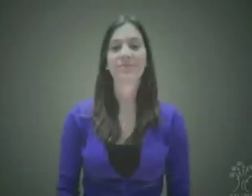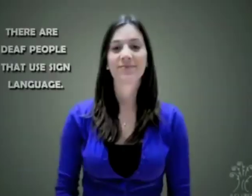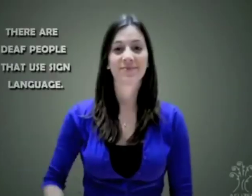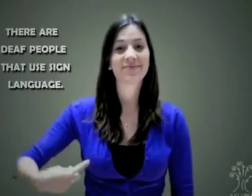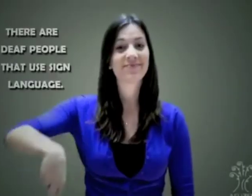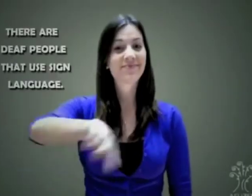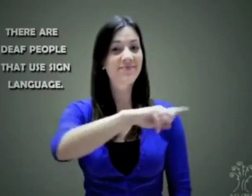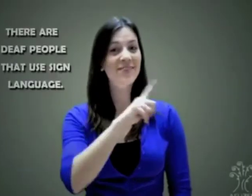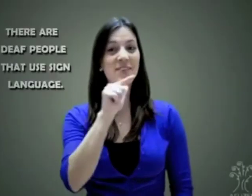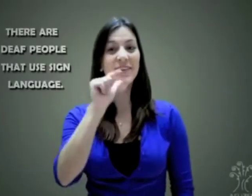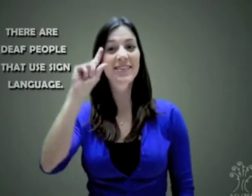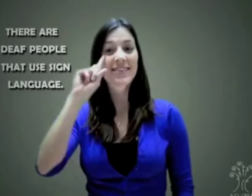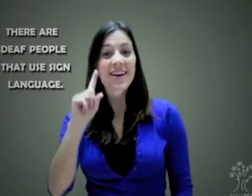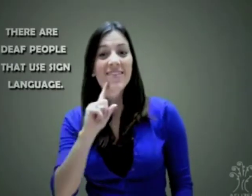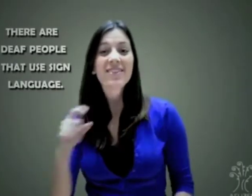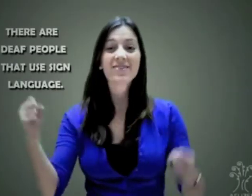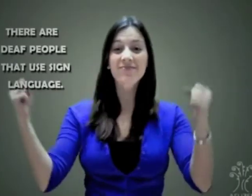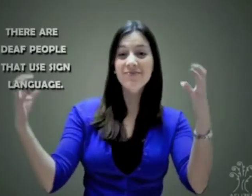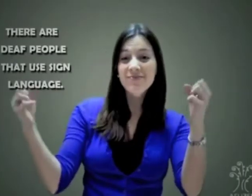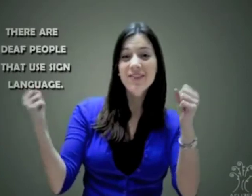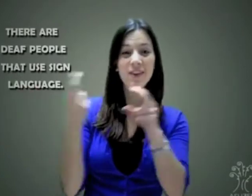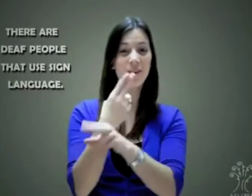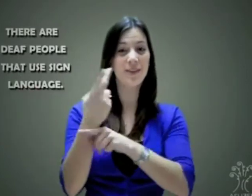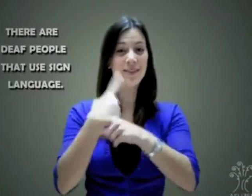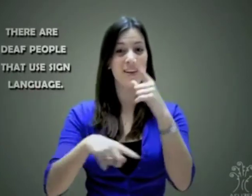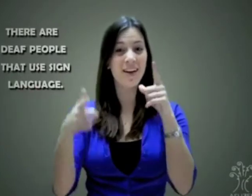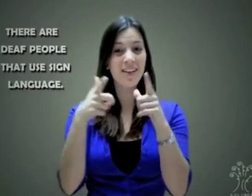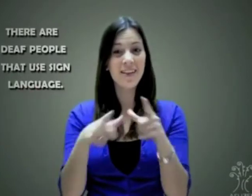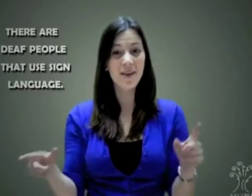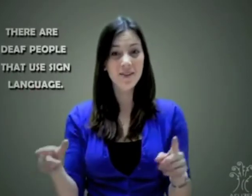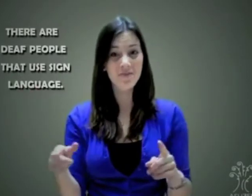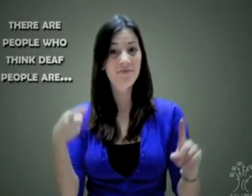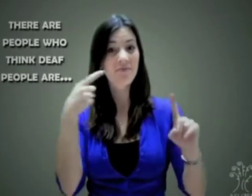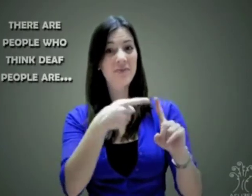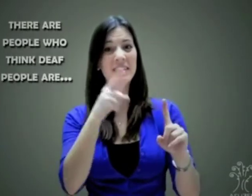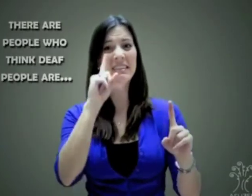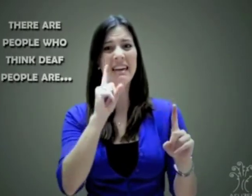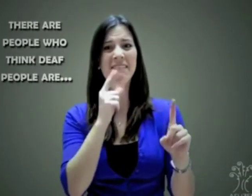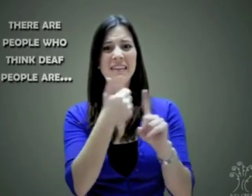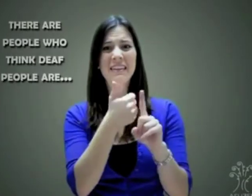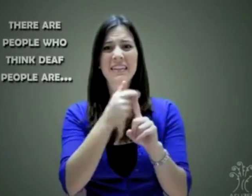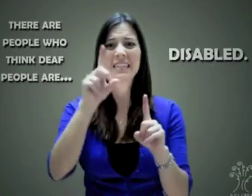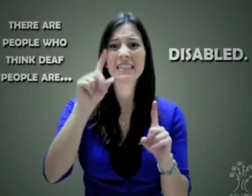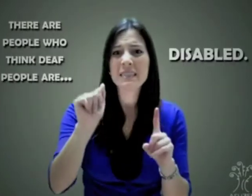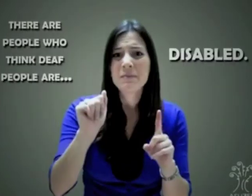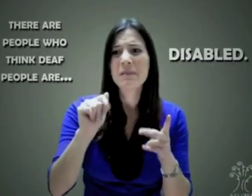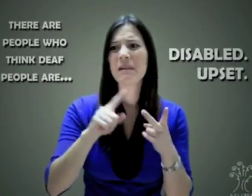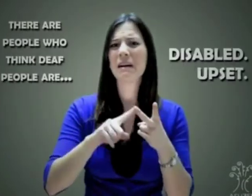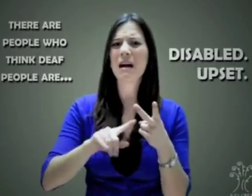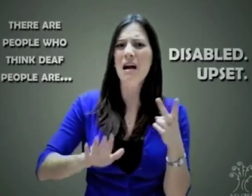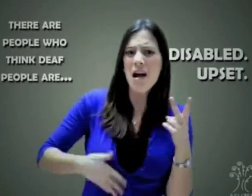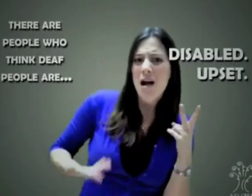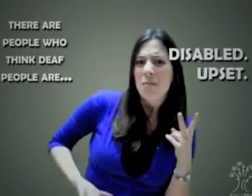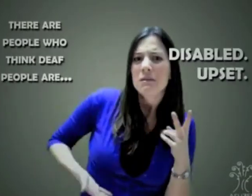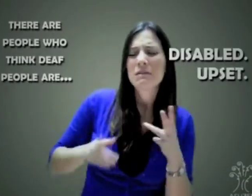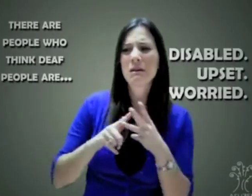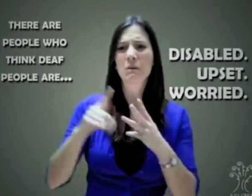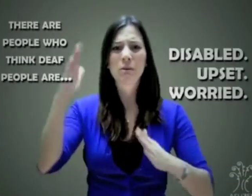Nosotros los sordos nos comunicamos utilizando lenguaje de señas. Nosotros no creemos que el ser sordo es una deshabilidad.